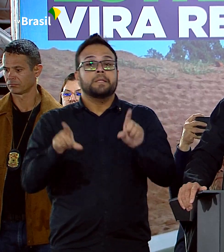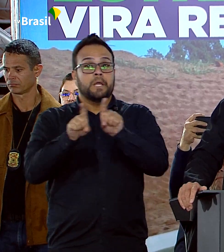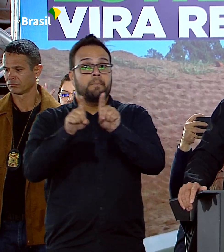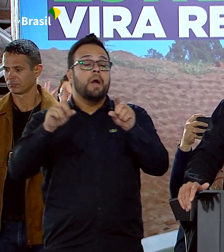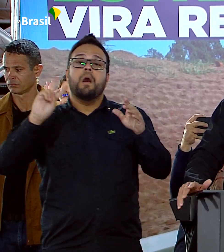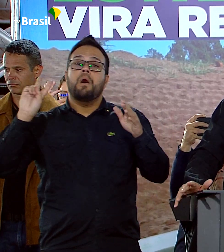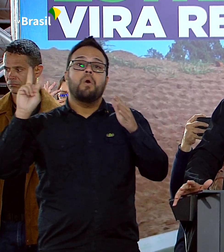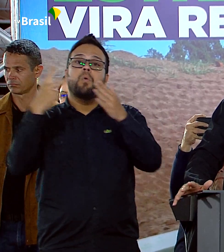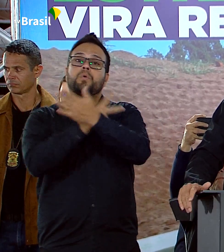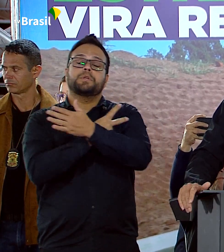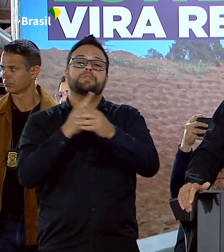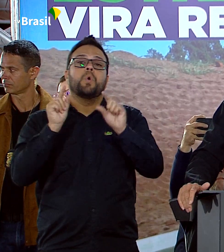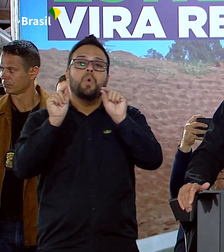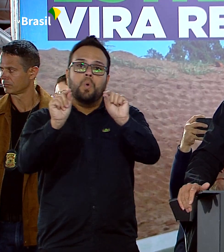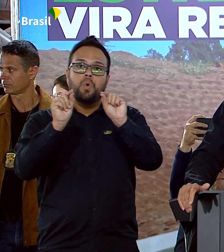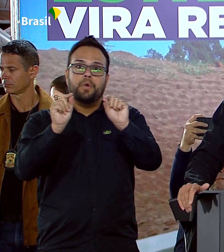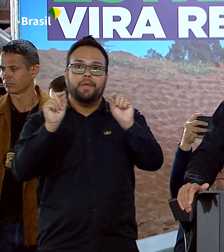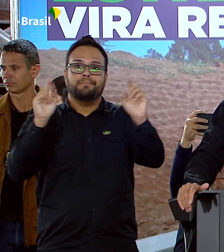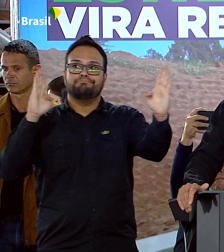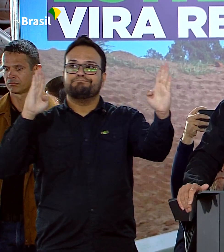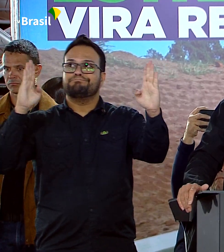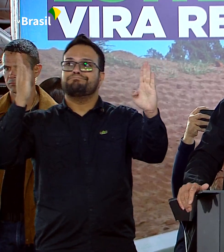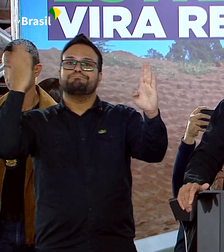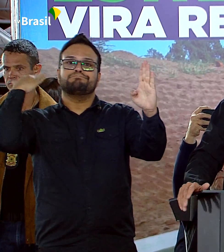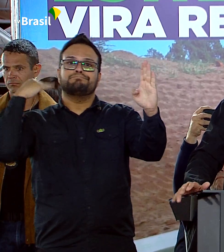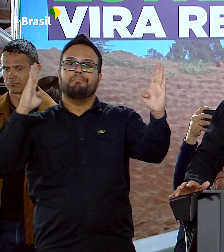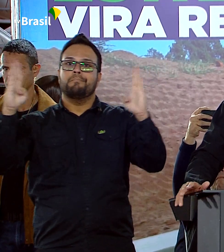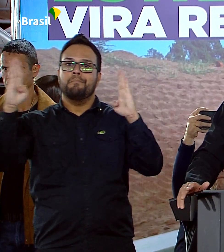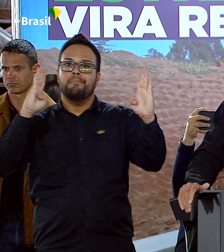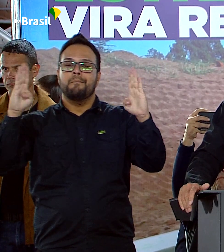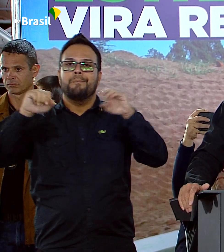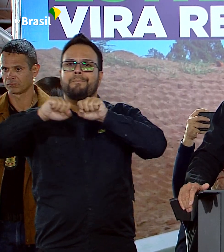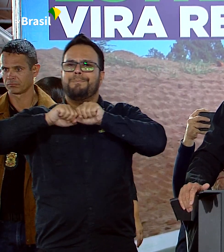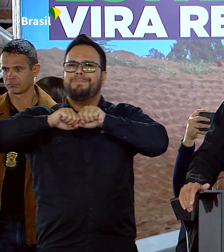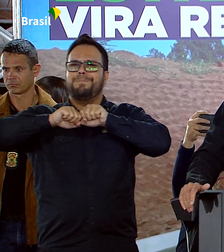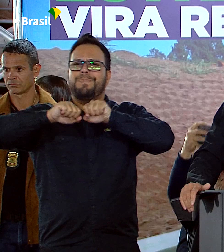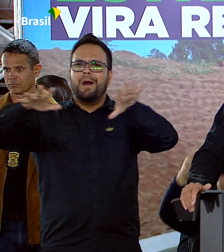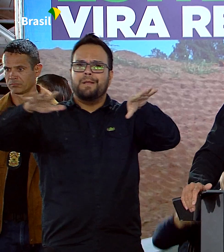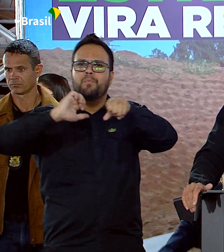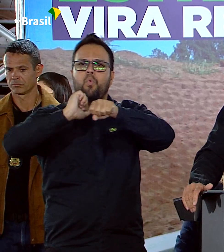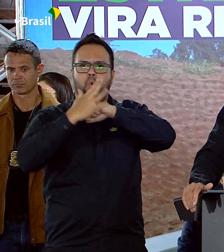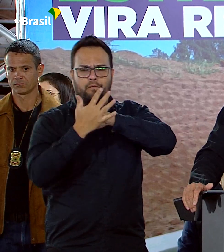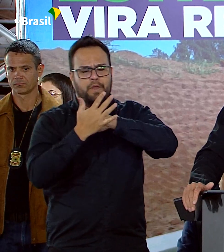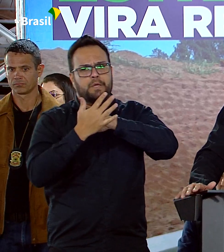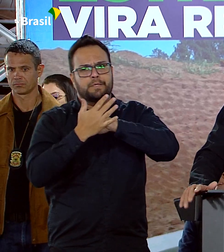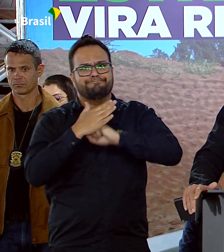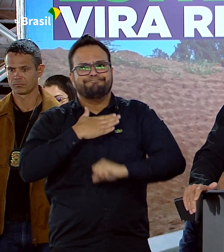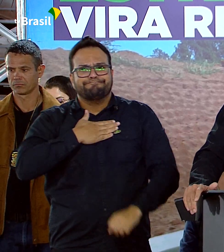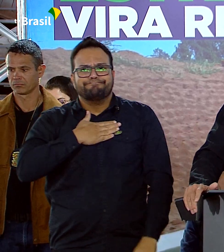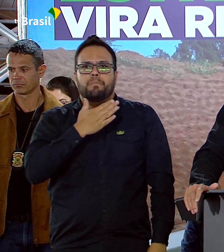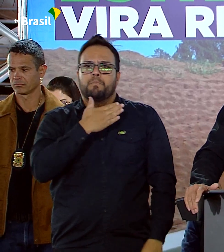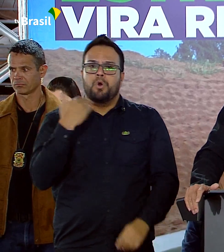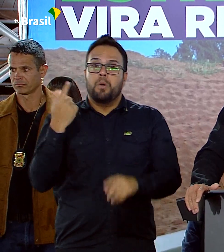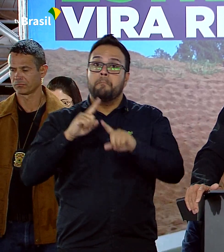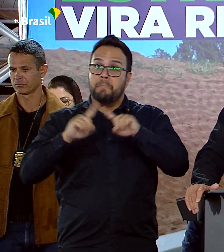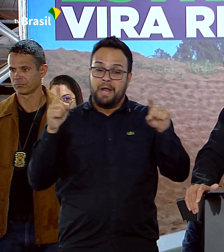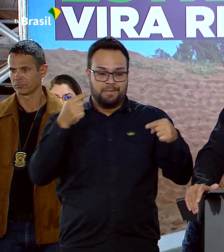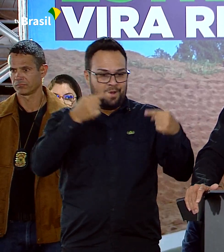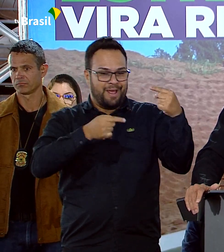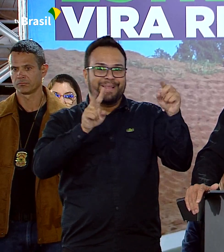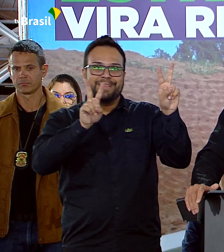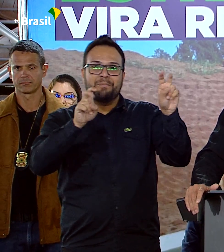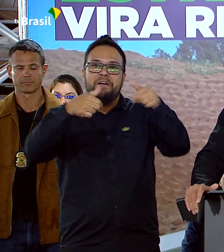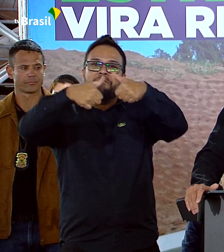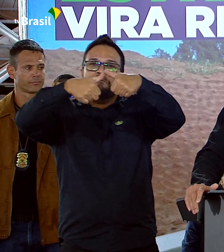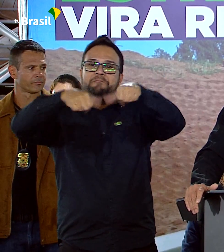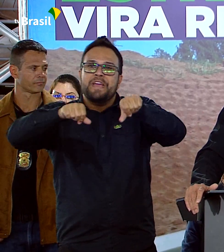Enfrentei, enfrentamos uma pandemia. Lamentamos as mortes. Mas a política do Fique em Casa foi